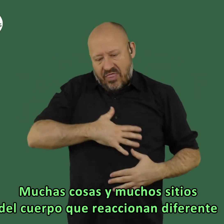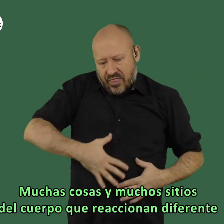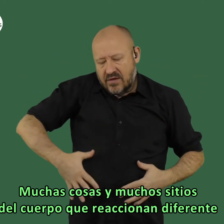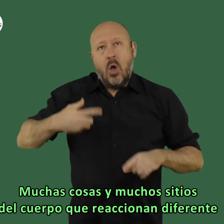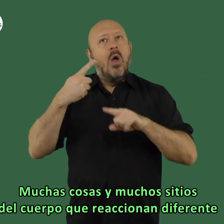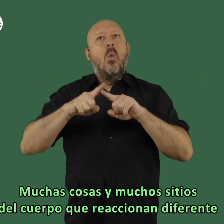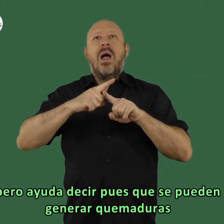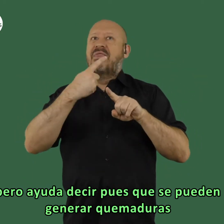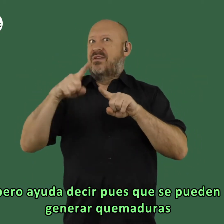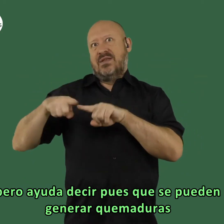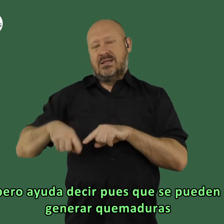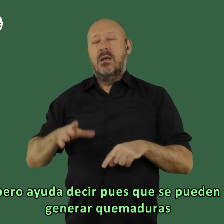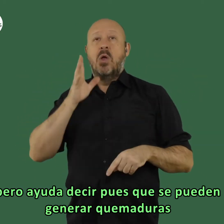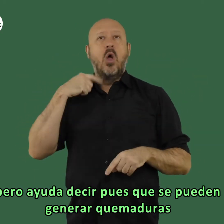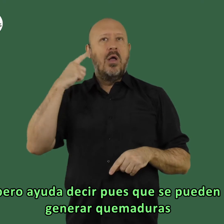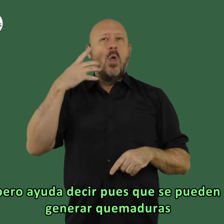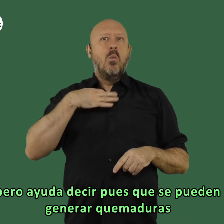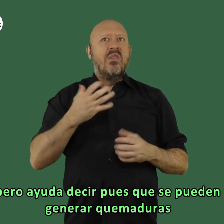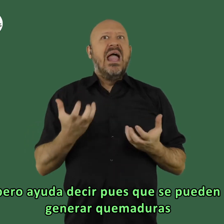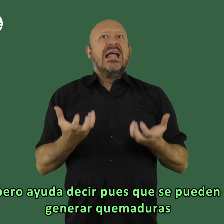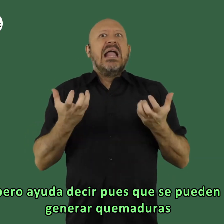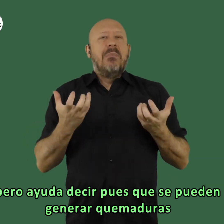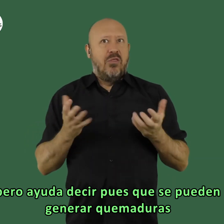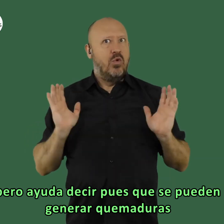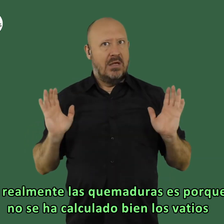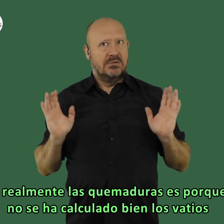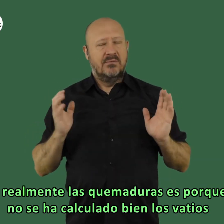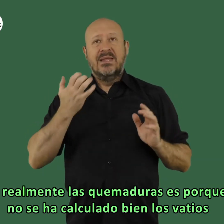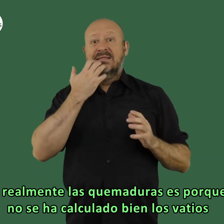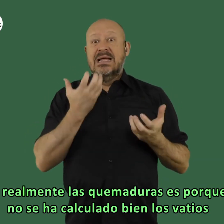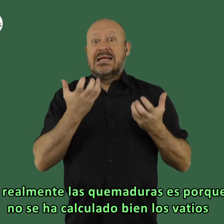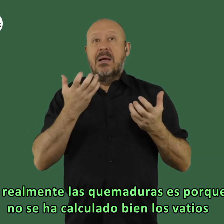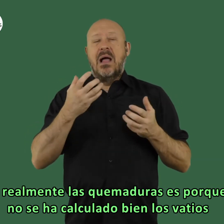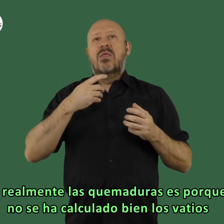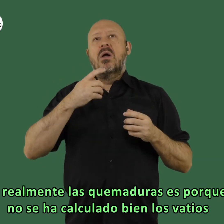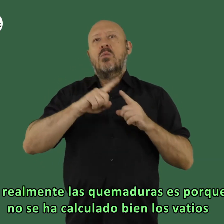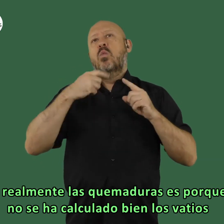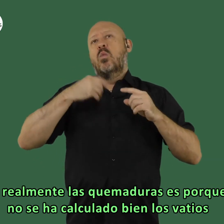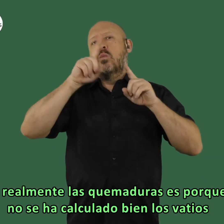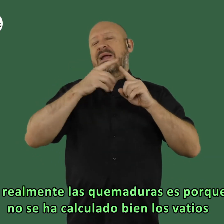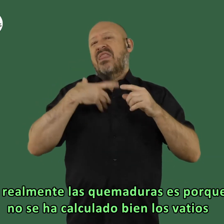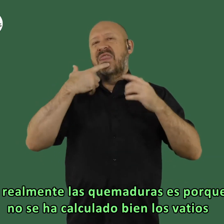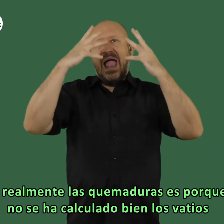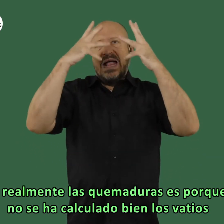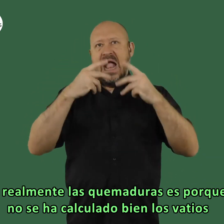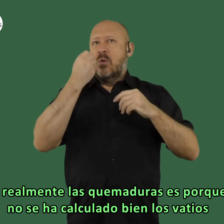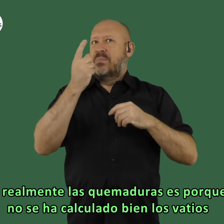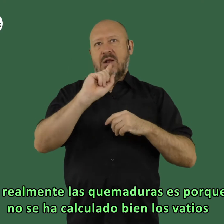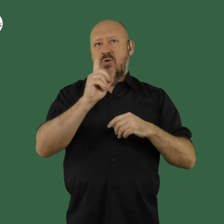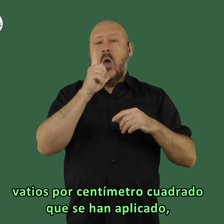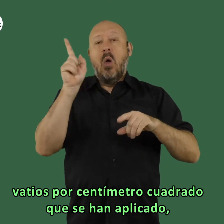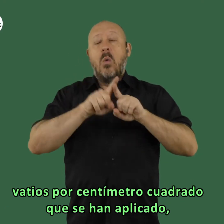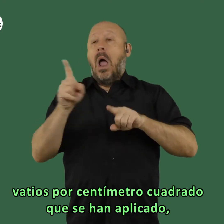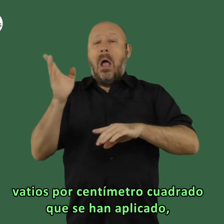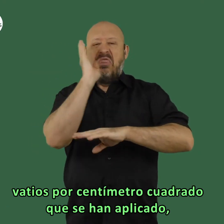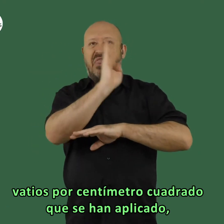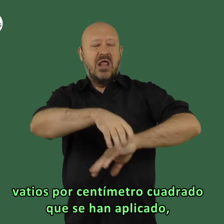que reaccionan diferente pero he oído decir pues que se pueden generar quemaduras si realmente las quemaduras porque no se ha calculado bien los